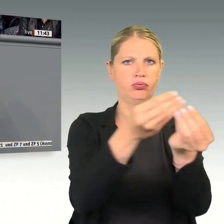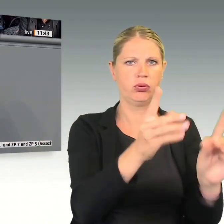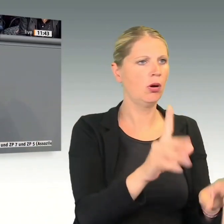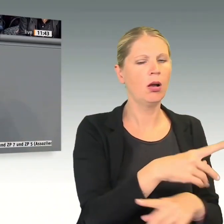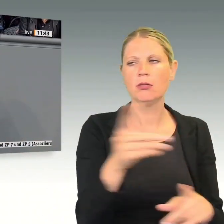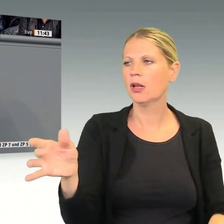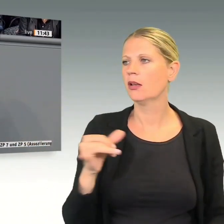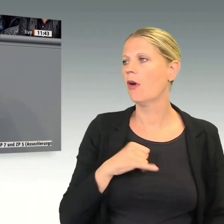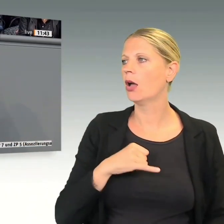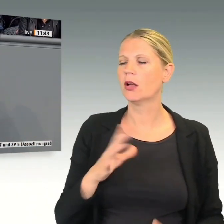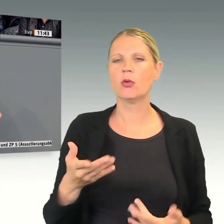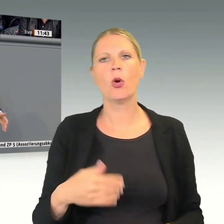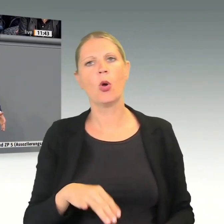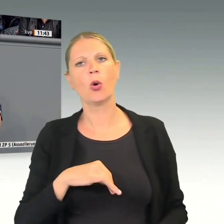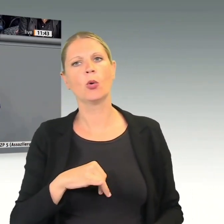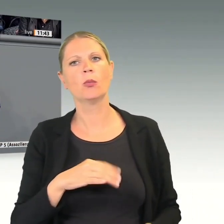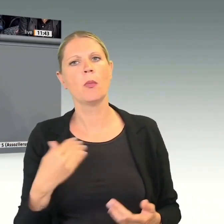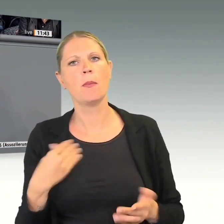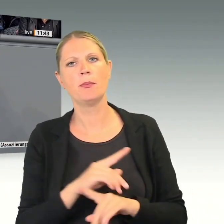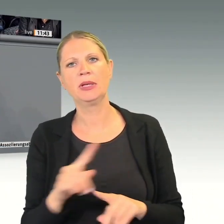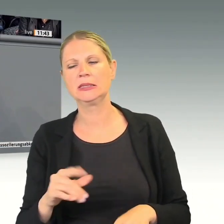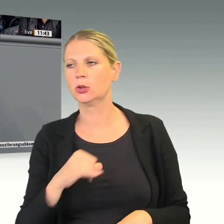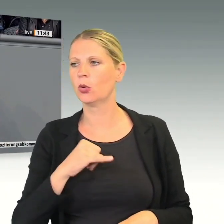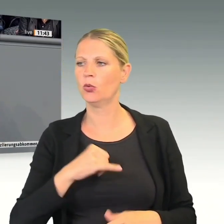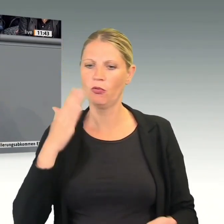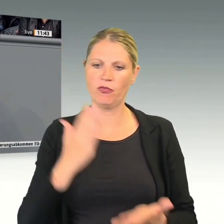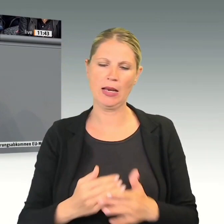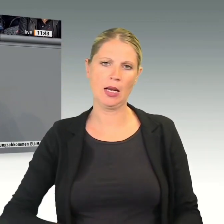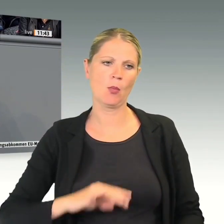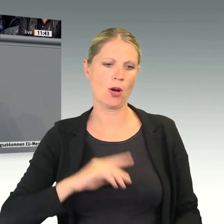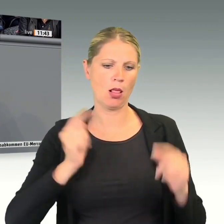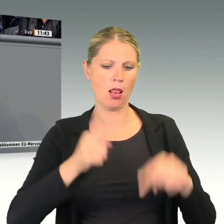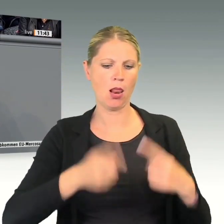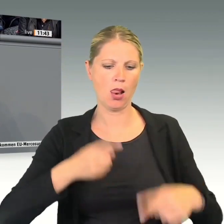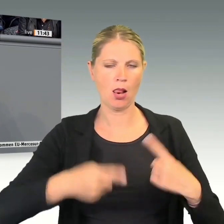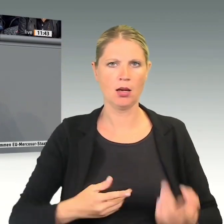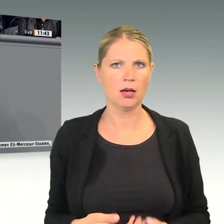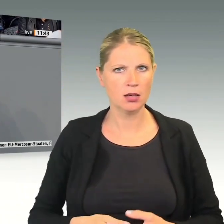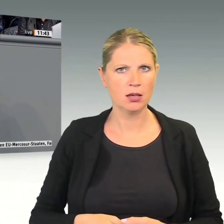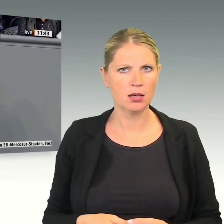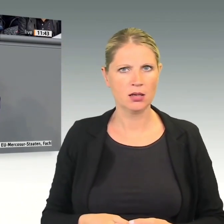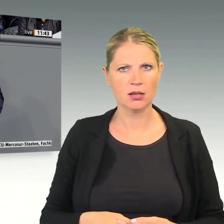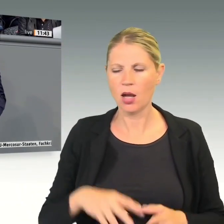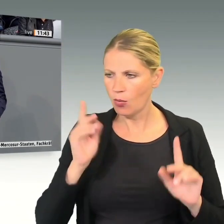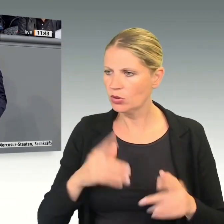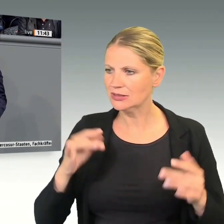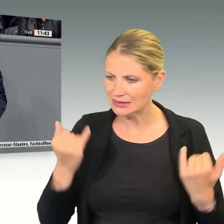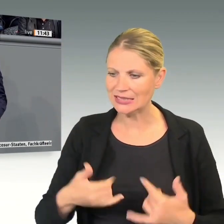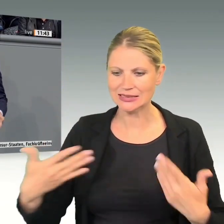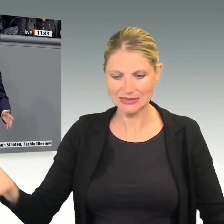Karussell auf, sonst bleiben wir an der Seitenlinie stehen, nur weil wir meinen, wir wollen uns den Fahrpreis nicht leisten.